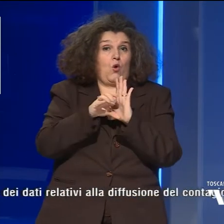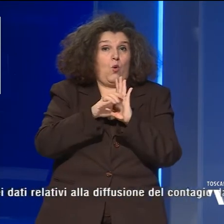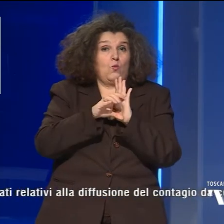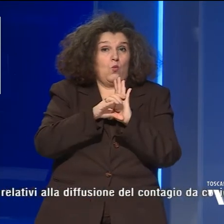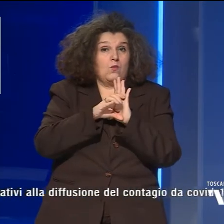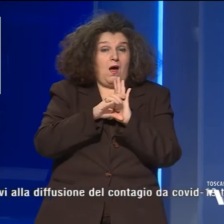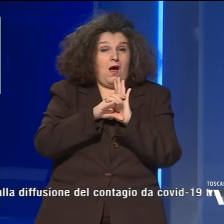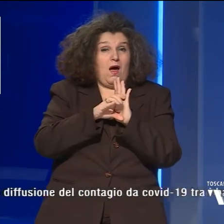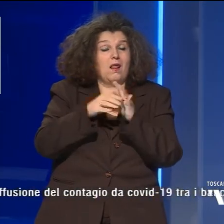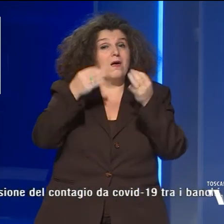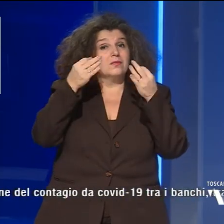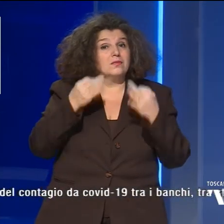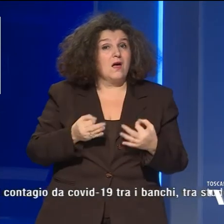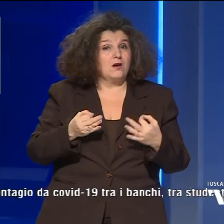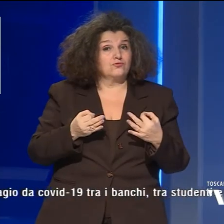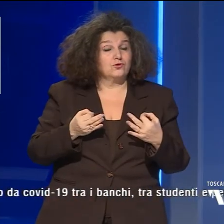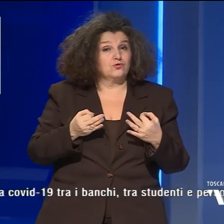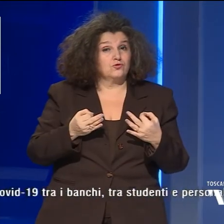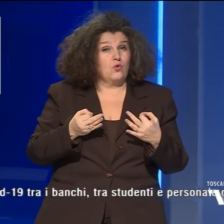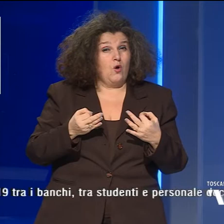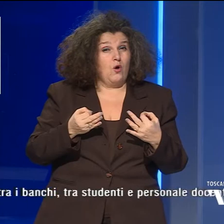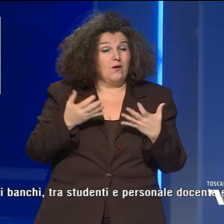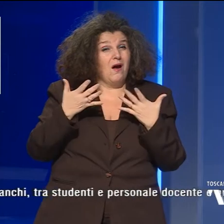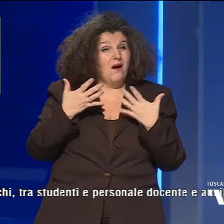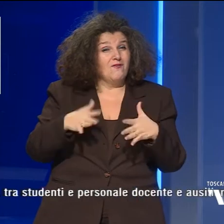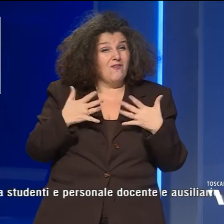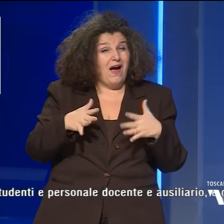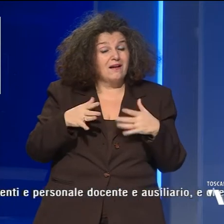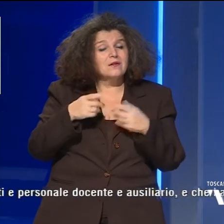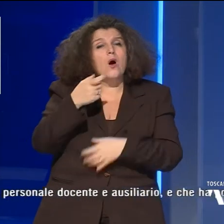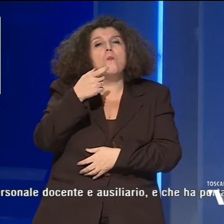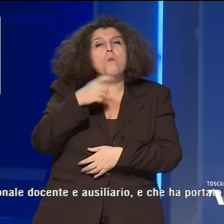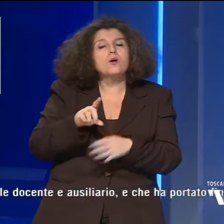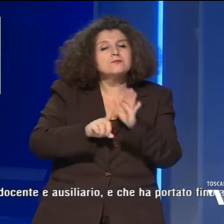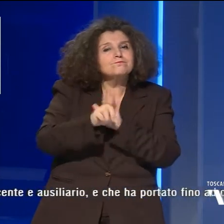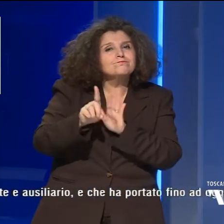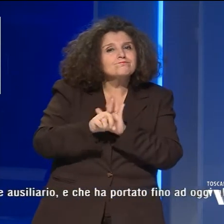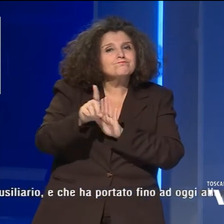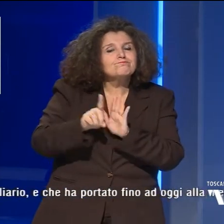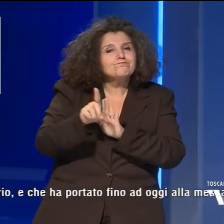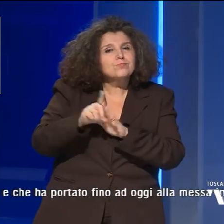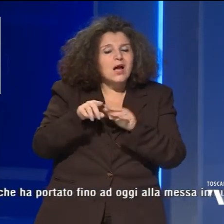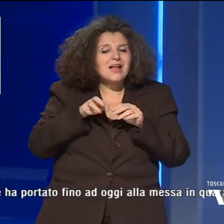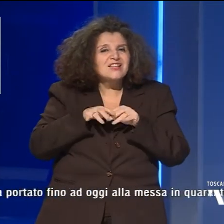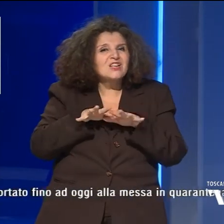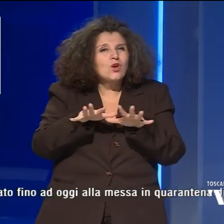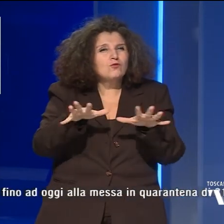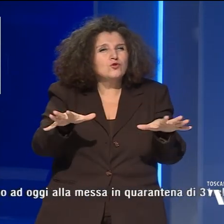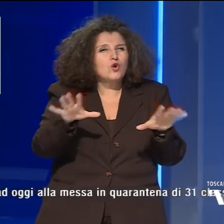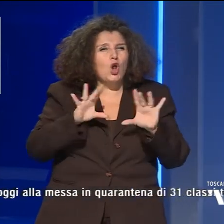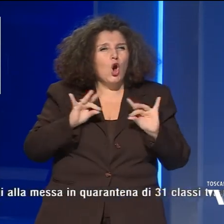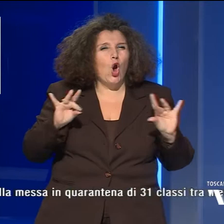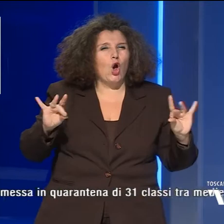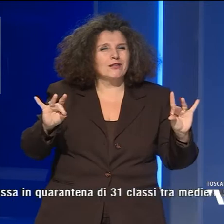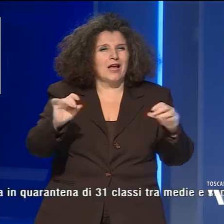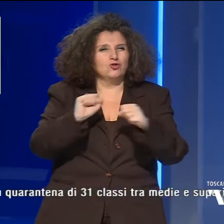Una decisione arrivata alla luce dei dati relativi alla diffusione del contagio da